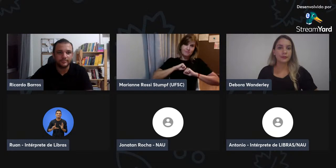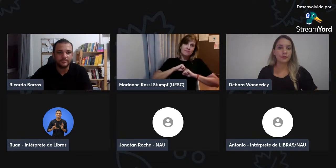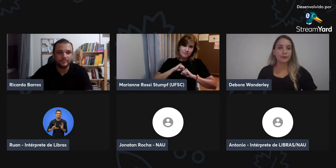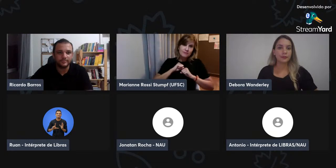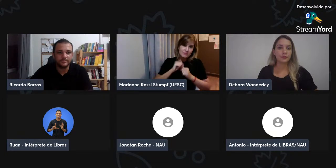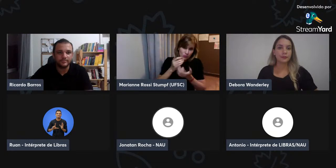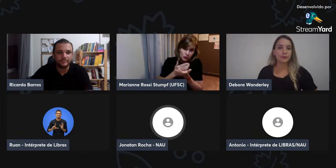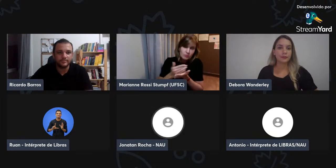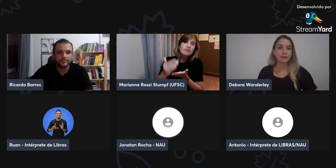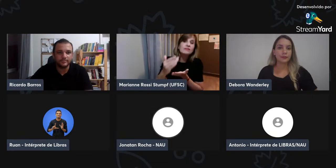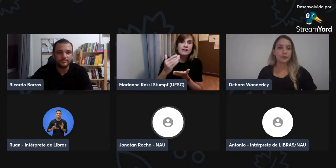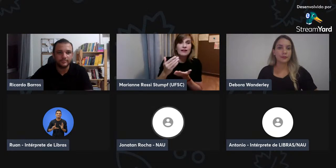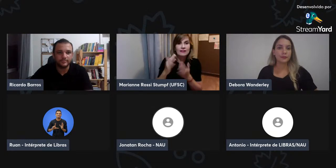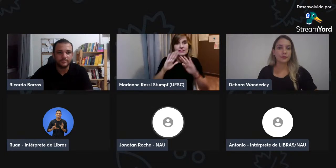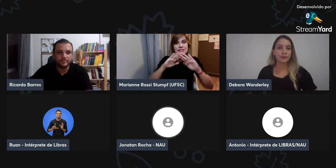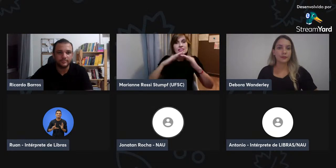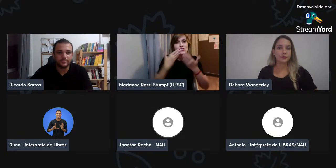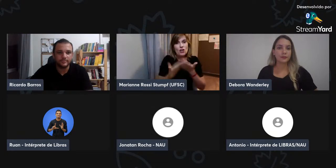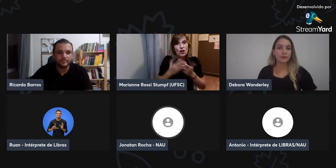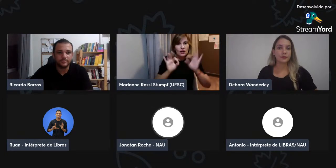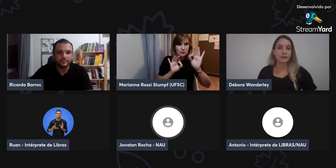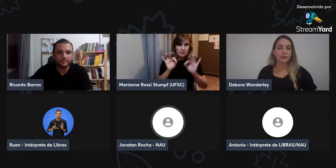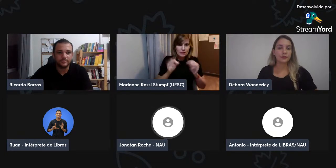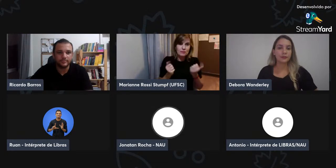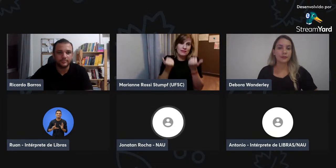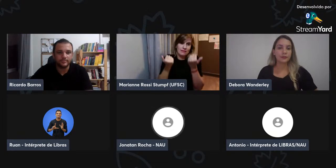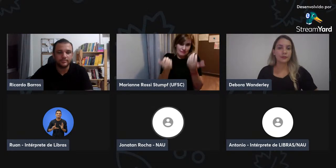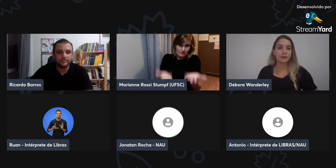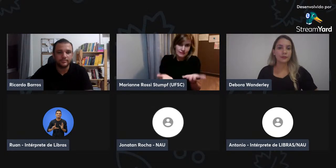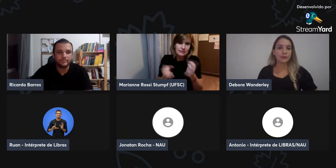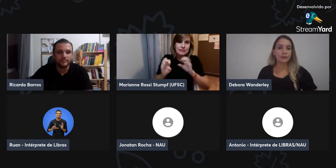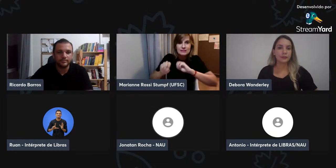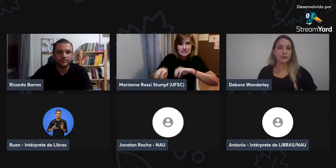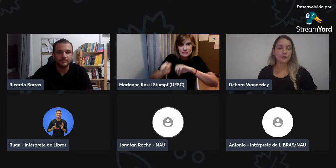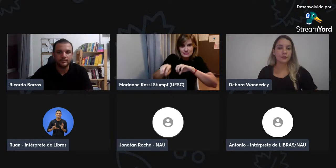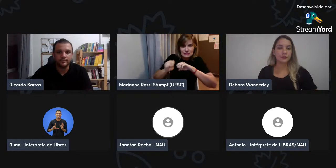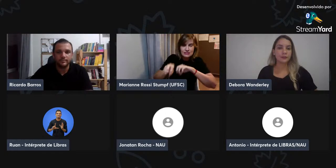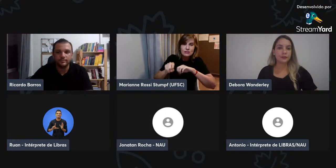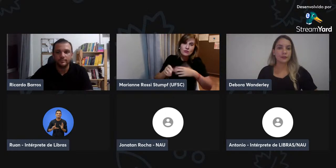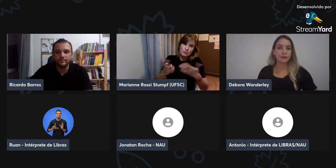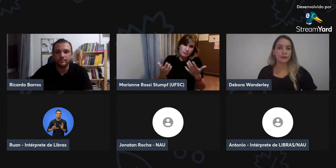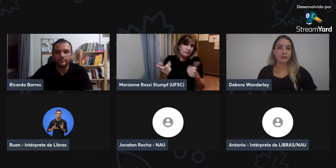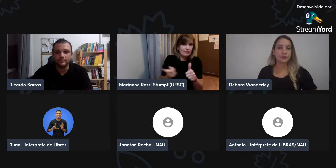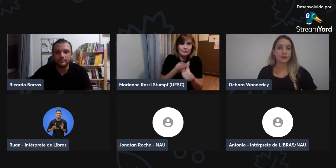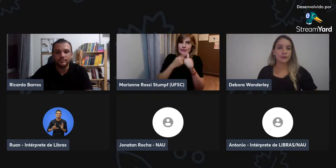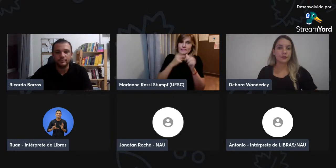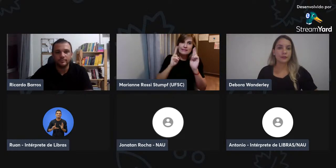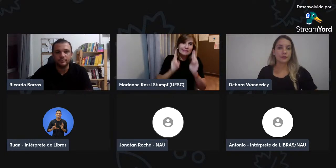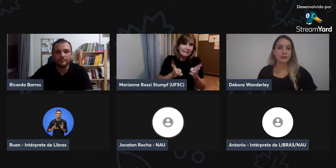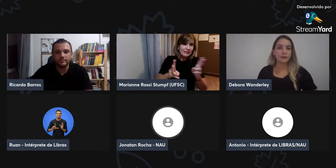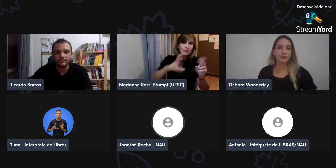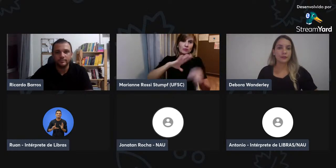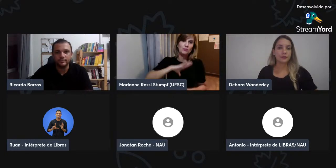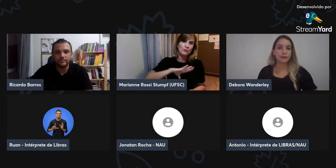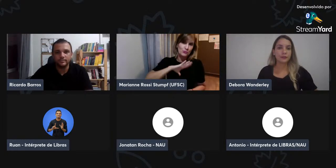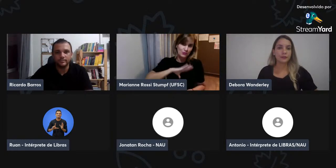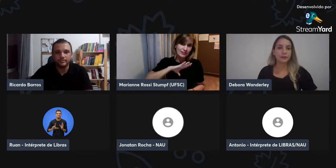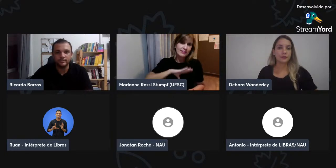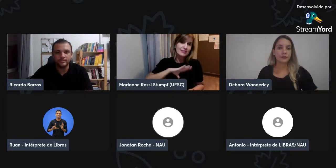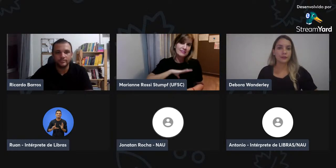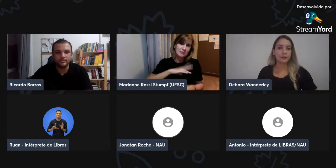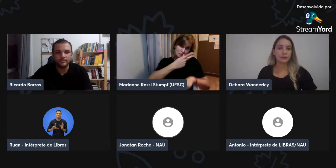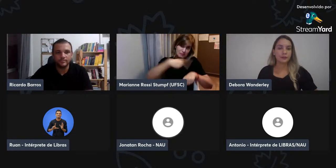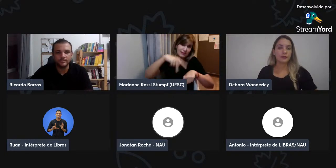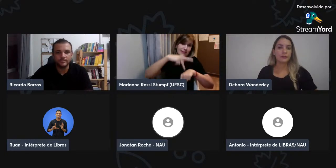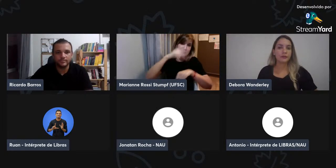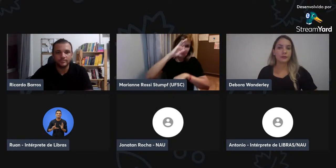é importante se adquirir, se começar bem cedo esse processo de ensino da